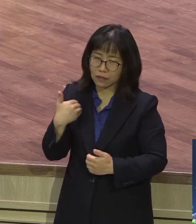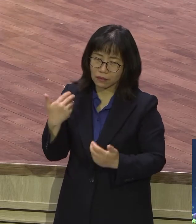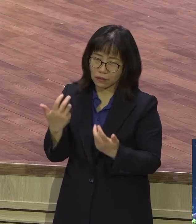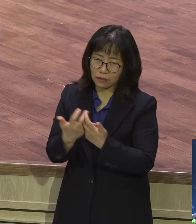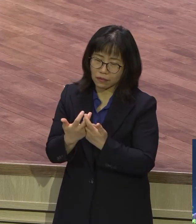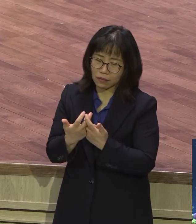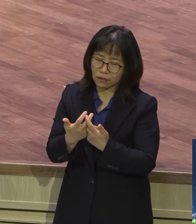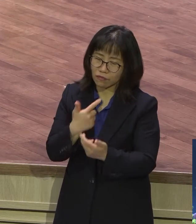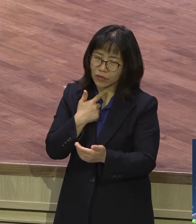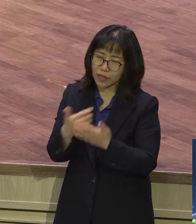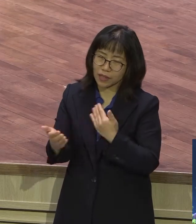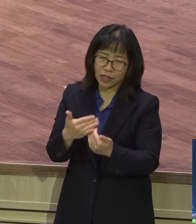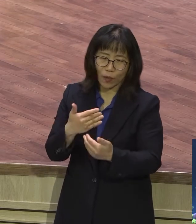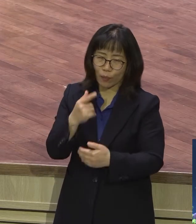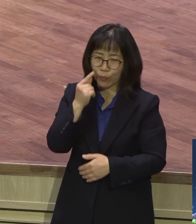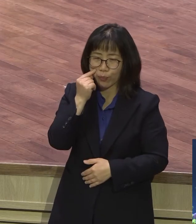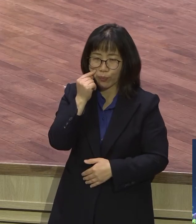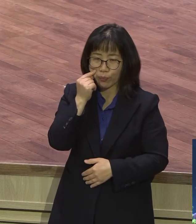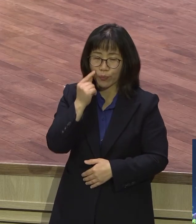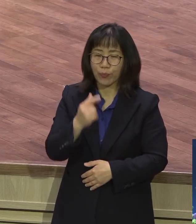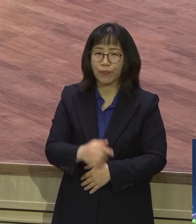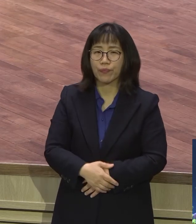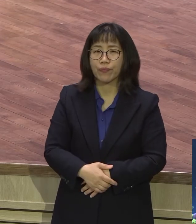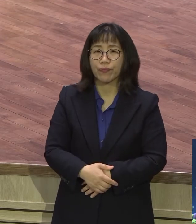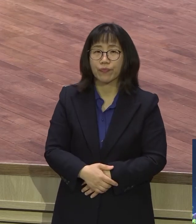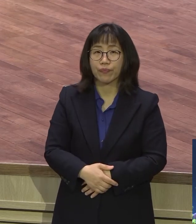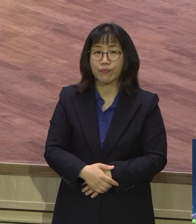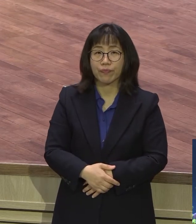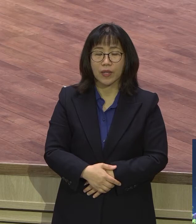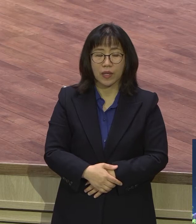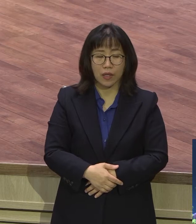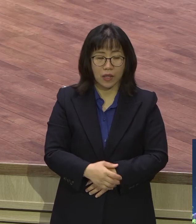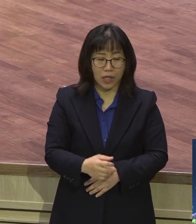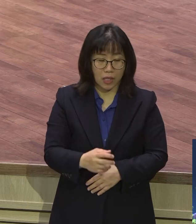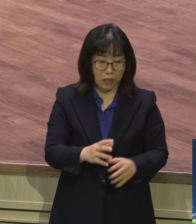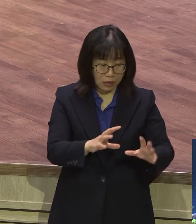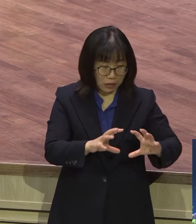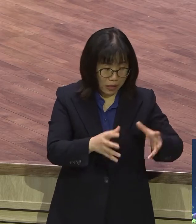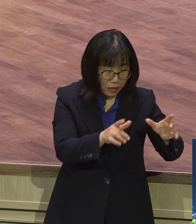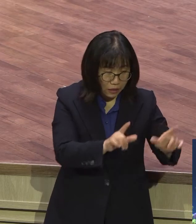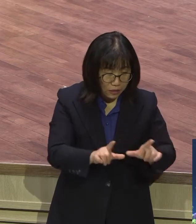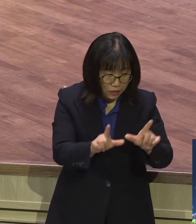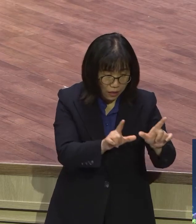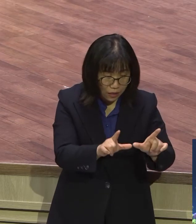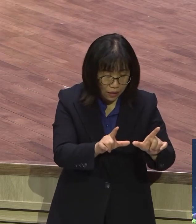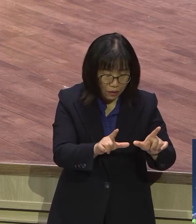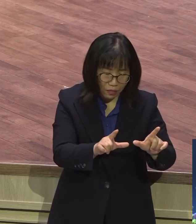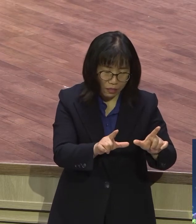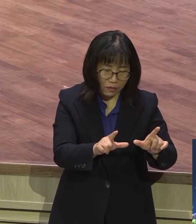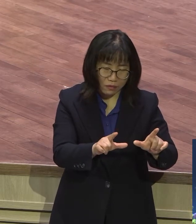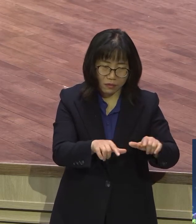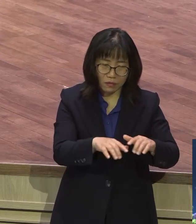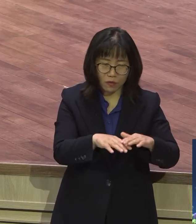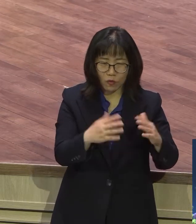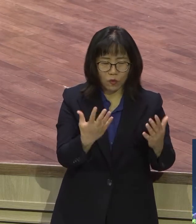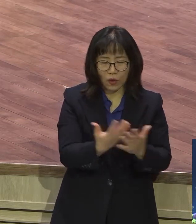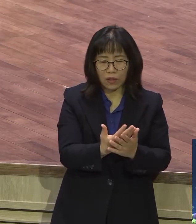또 세상 살면서도 풍수한 삶을 살지 못해요 바싹바싹 말라갑니다 영유권에